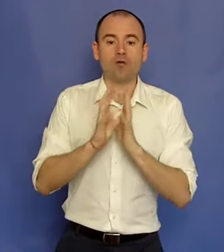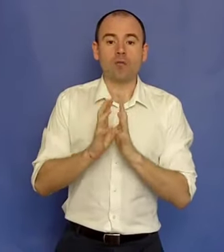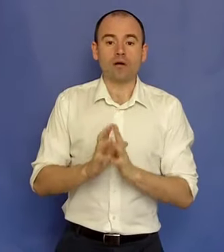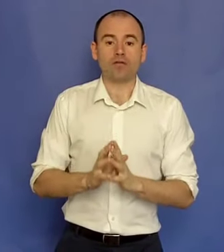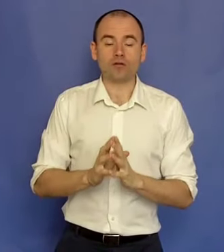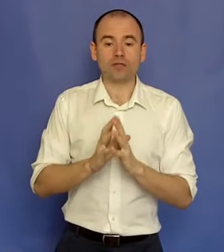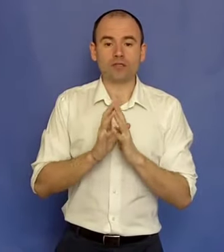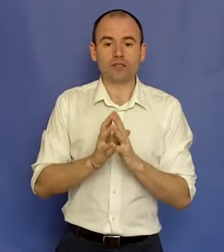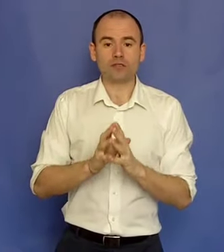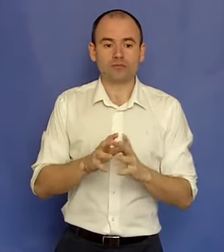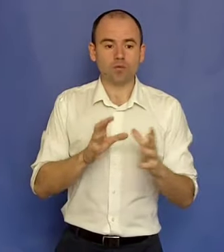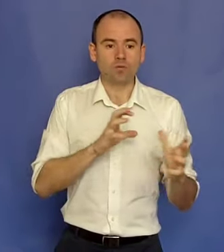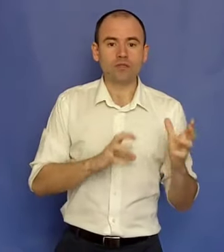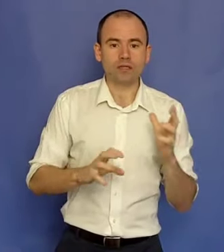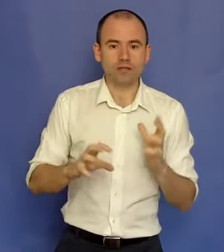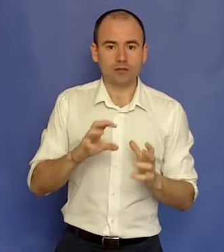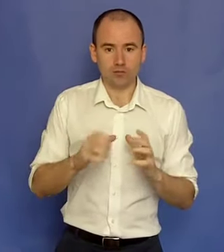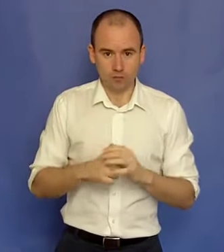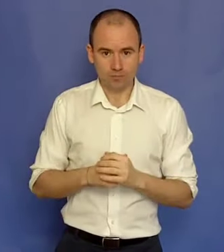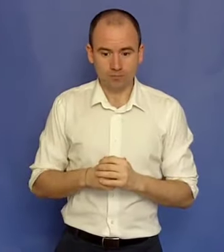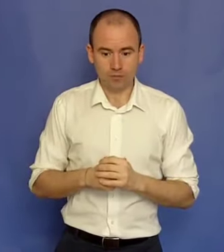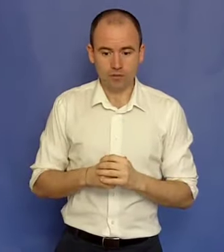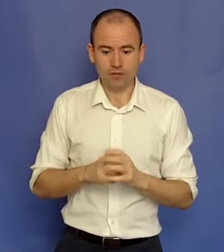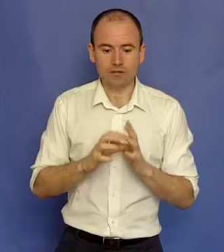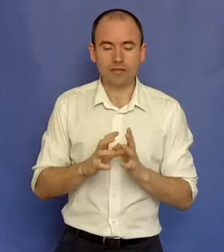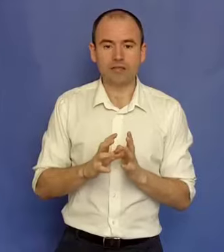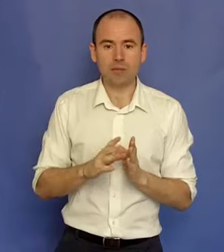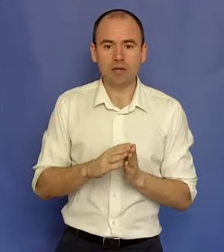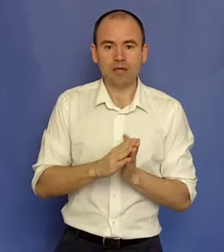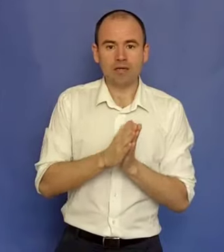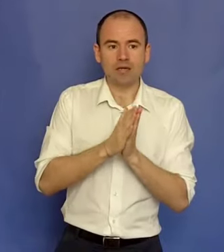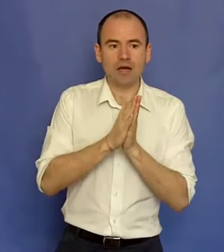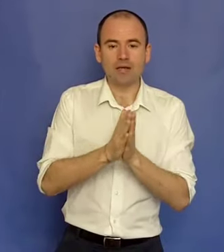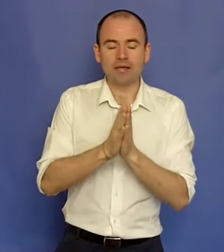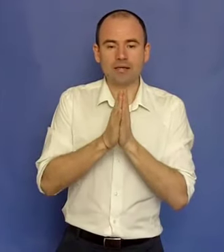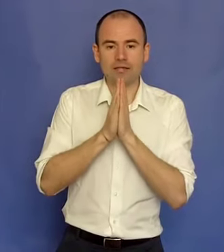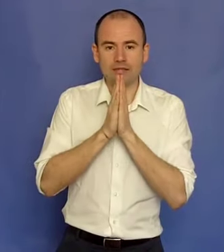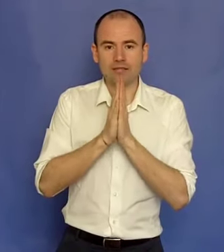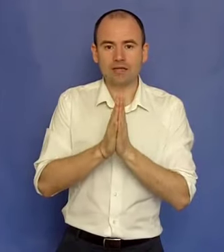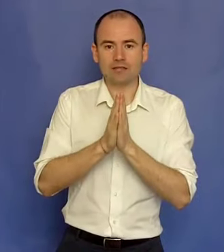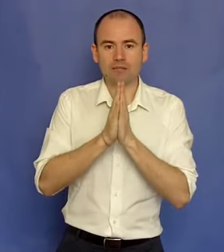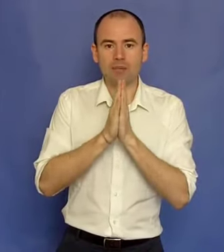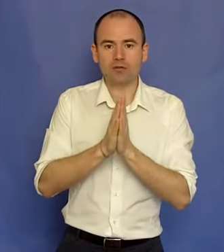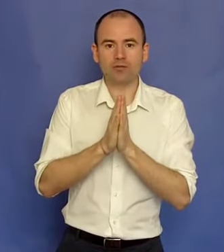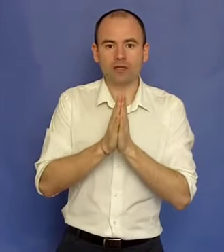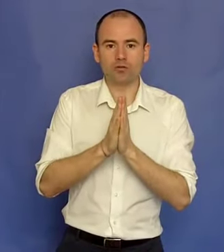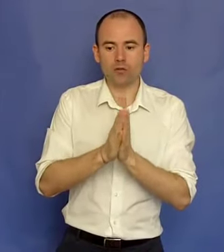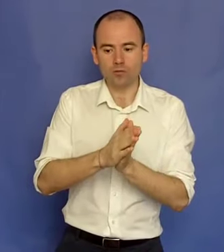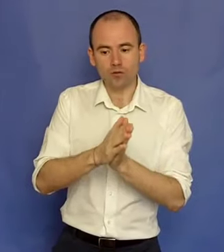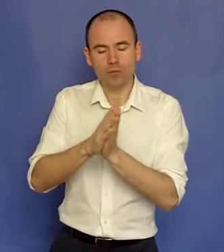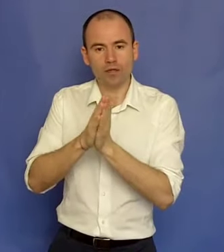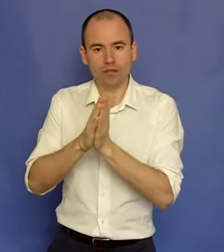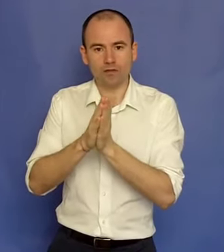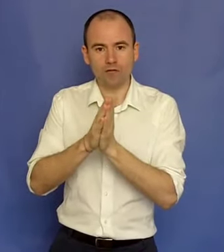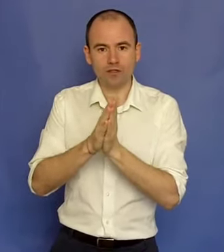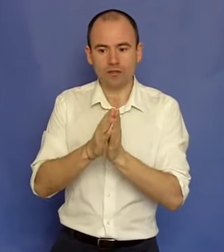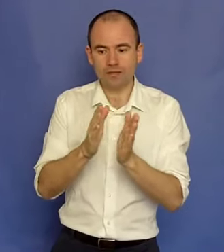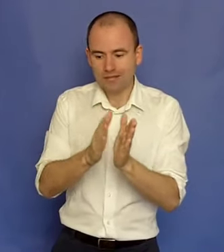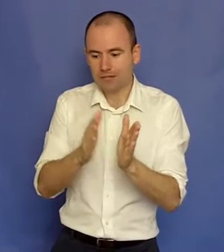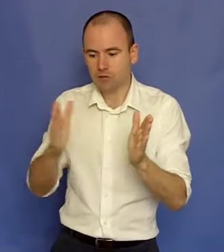Acum, vreau să te gândești unde te încadrezi tu și să-ți dai seama care este exact pasul de acțiune următor pe care trebuie să-l faci ca să treci